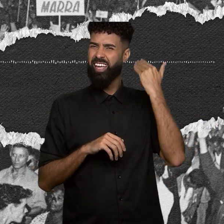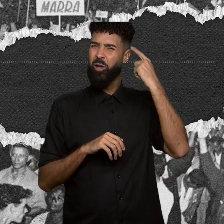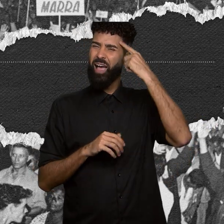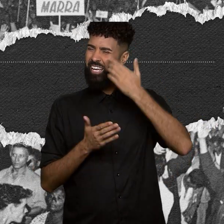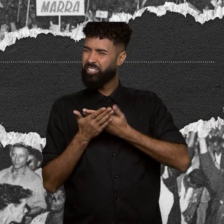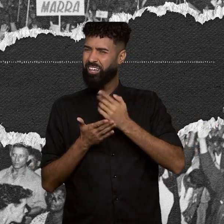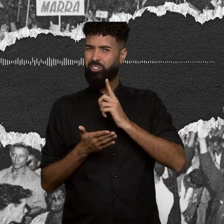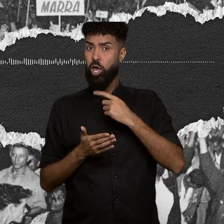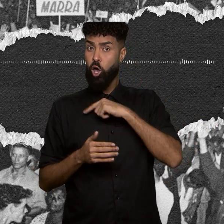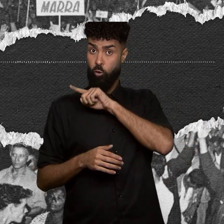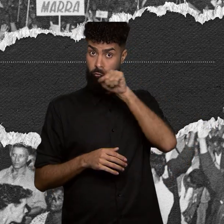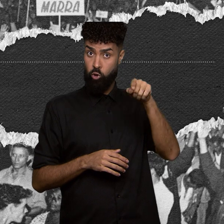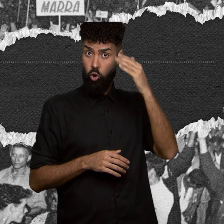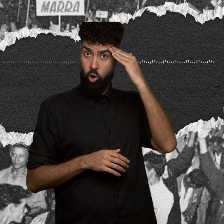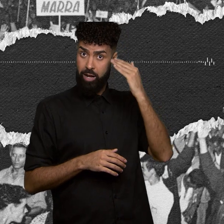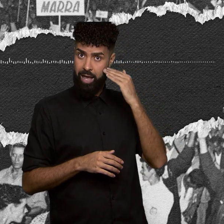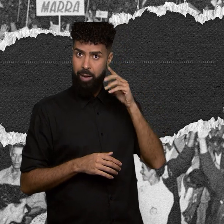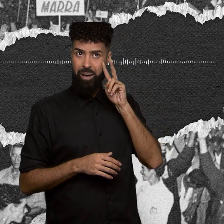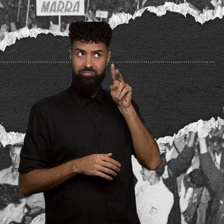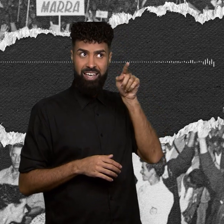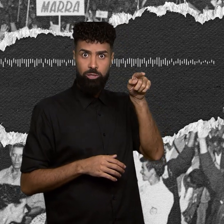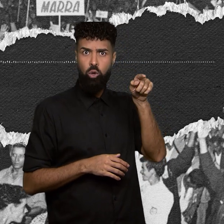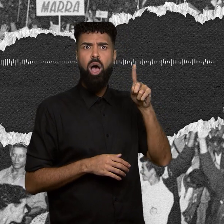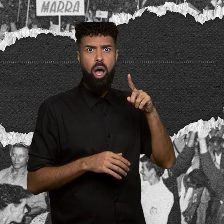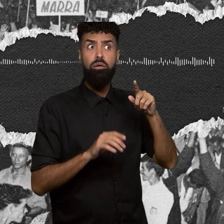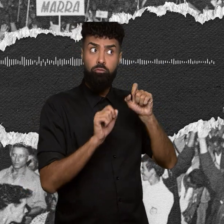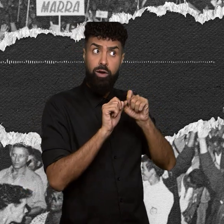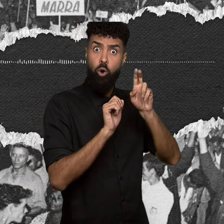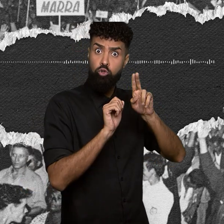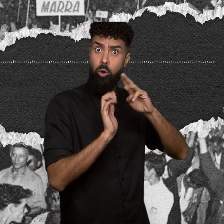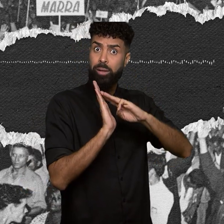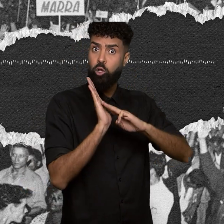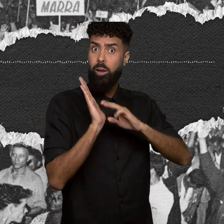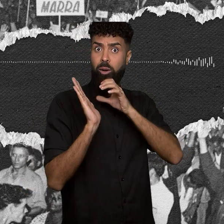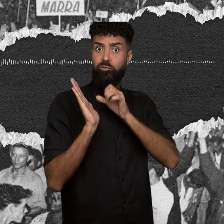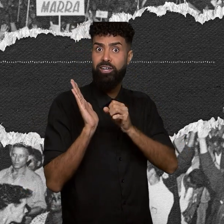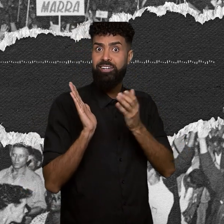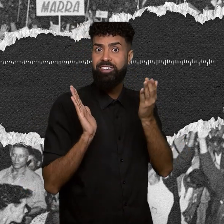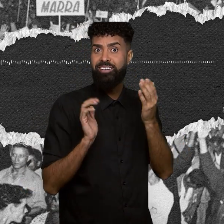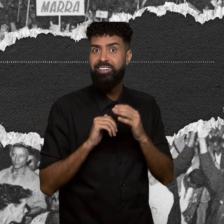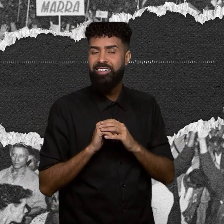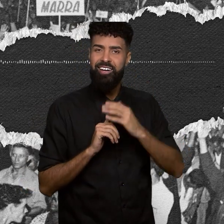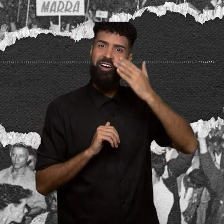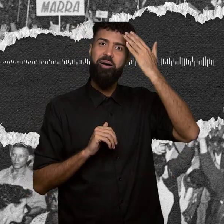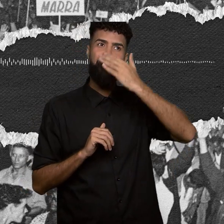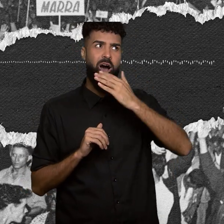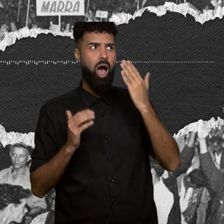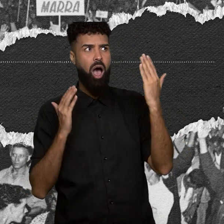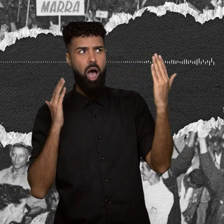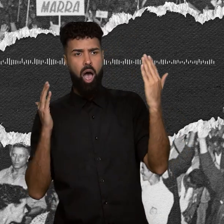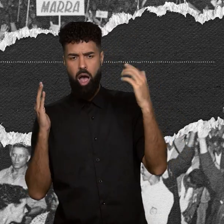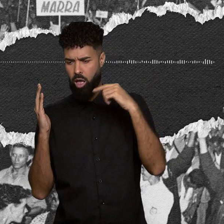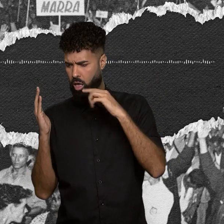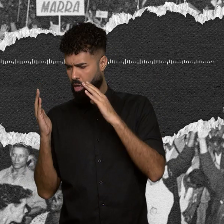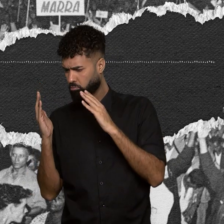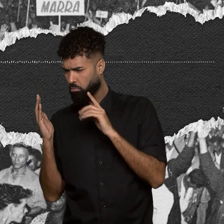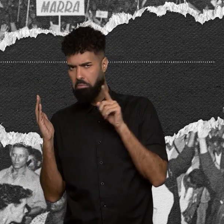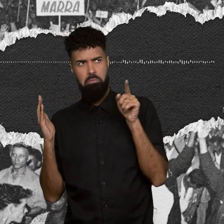para a Coreia ver isso. Eles adotaram mesmo. Então, a contraprova, para mim, demonstra que a gente pode falar